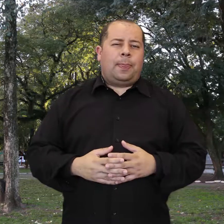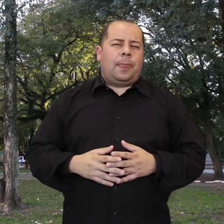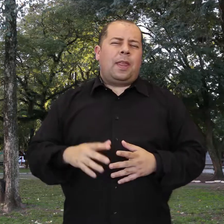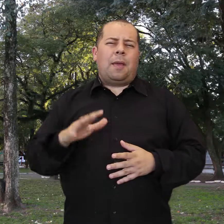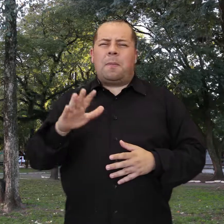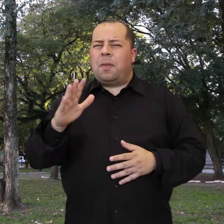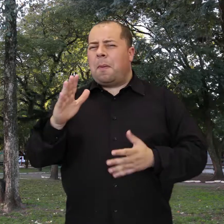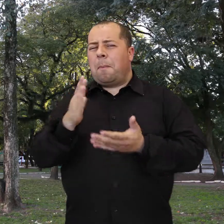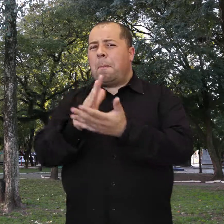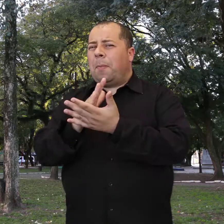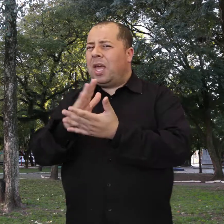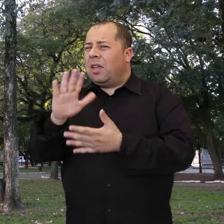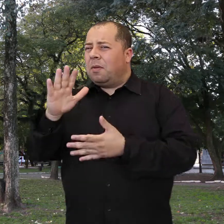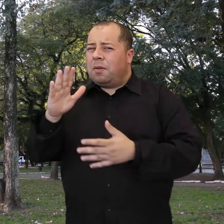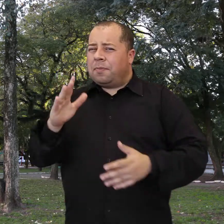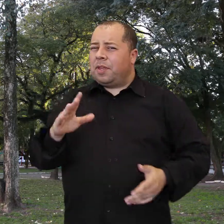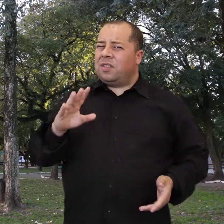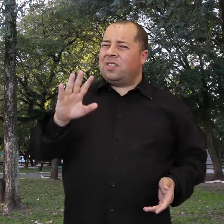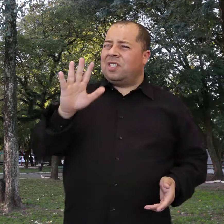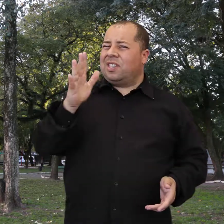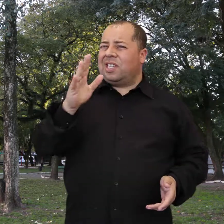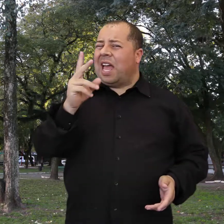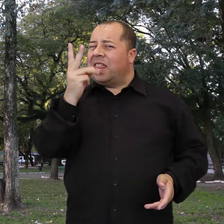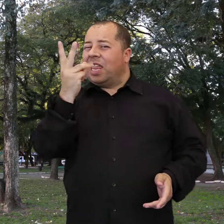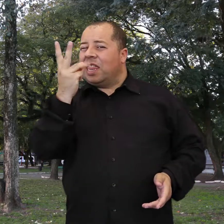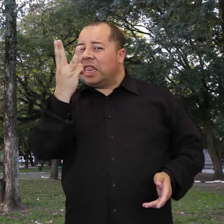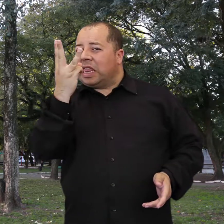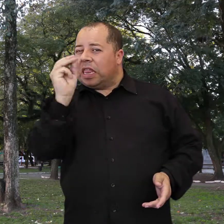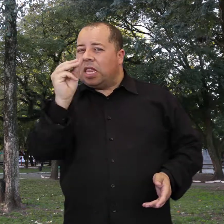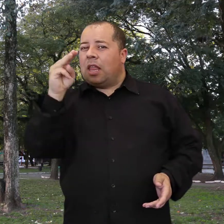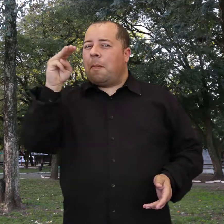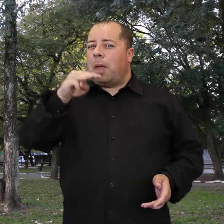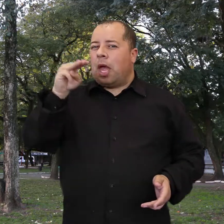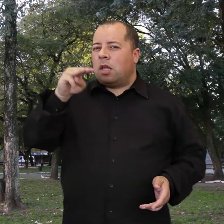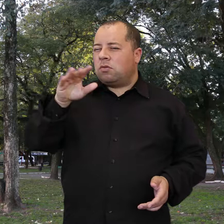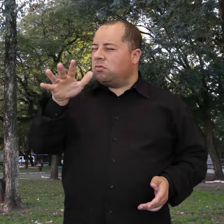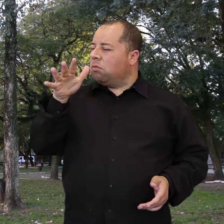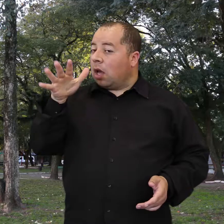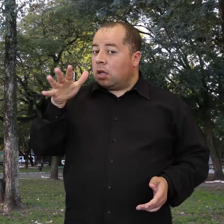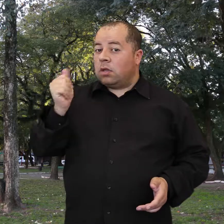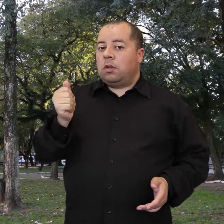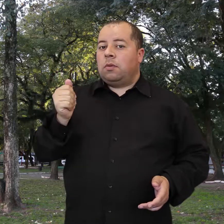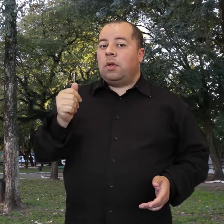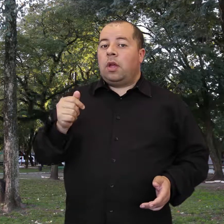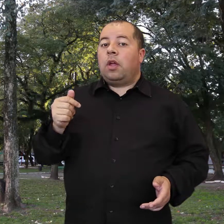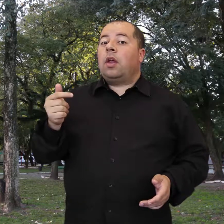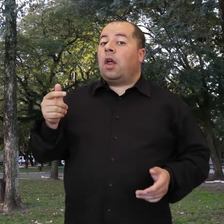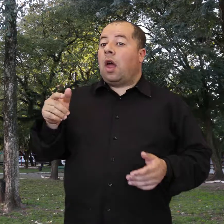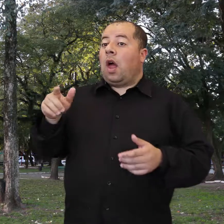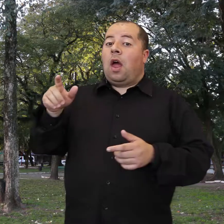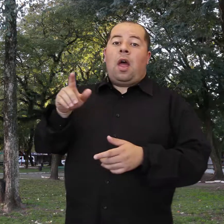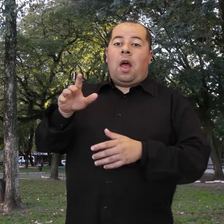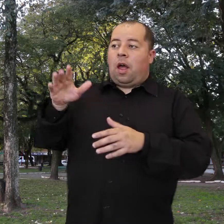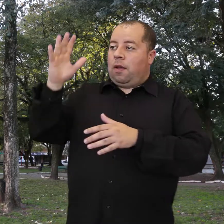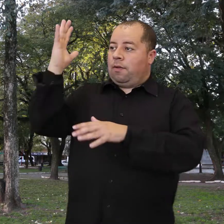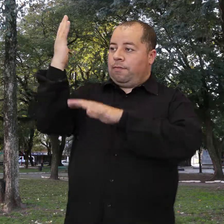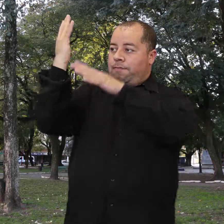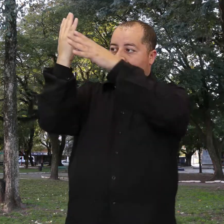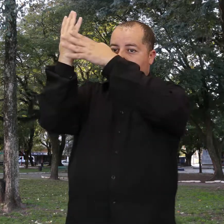Possui médio porte, podendo atingir até 30 metros. As folhas são deciduas, quer dizer, que